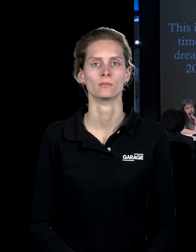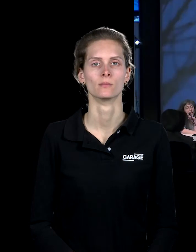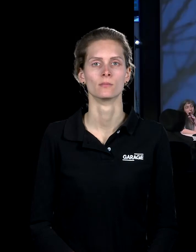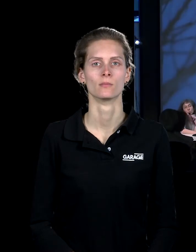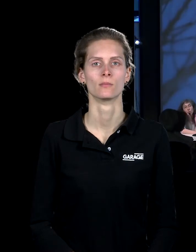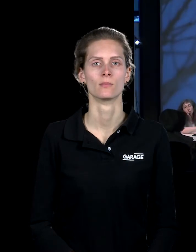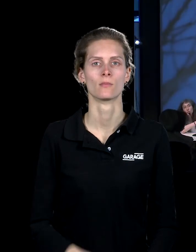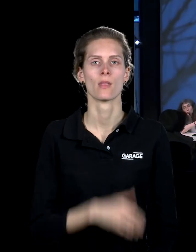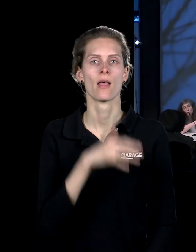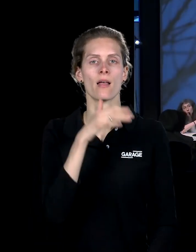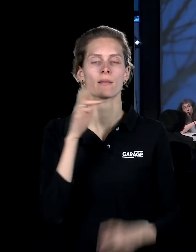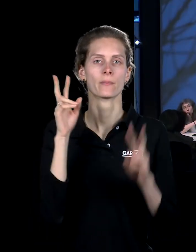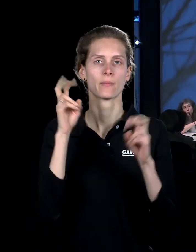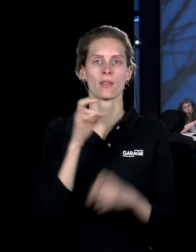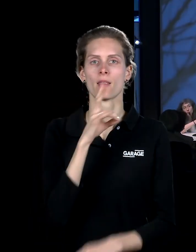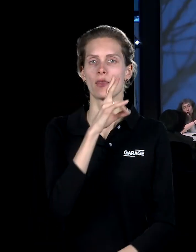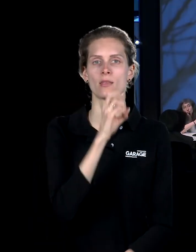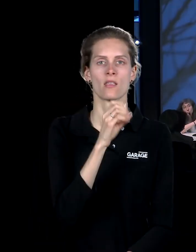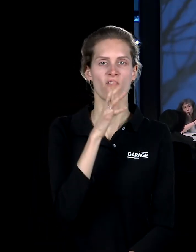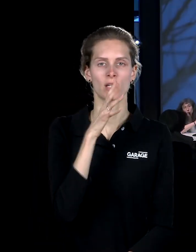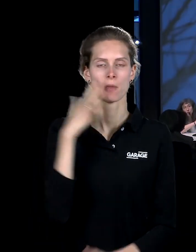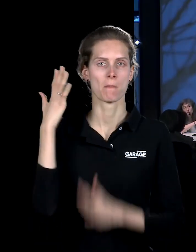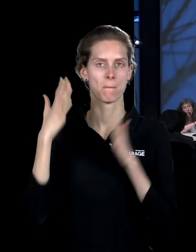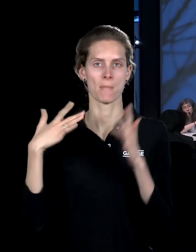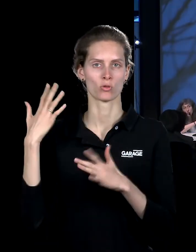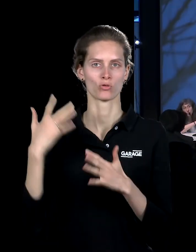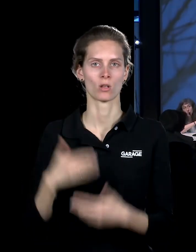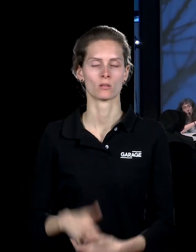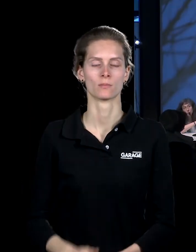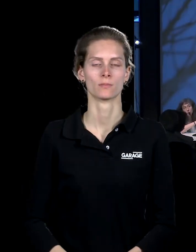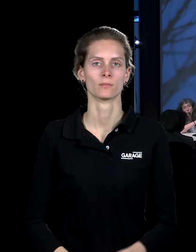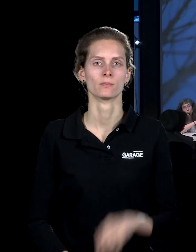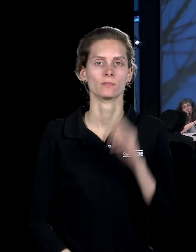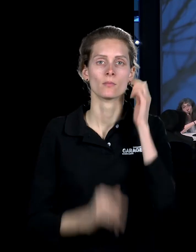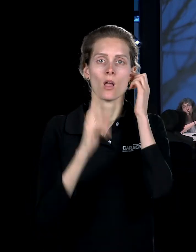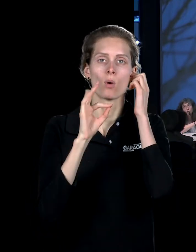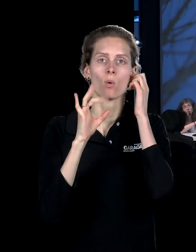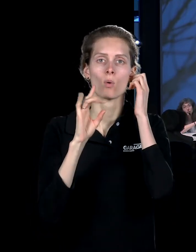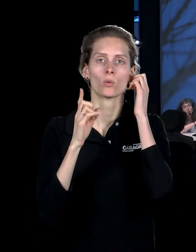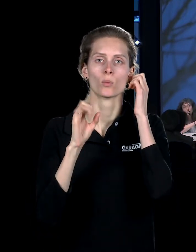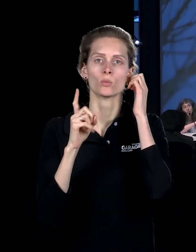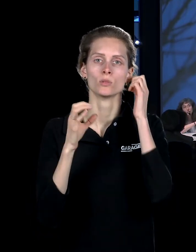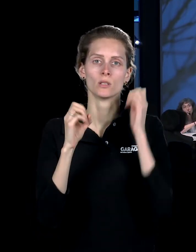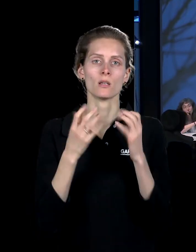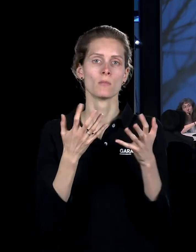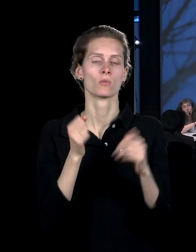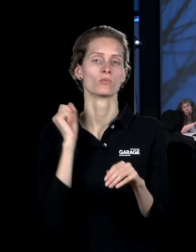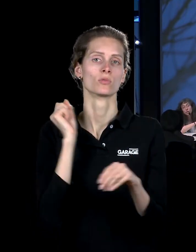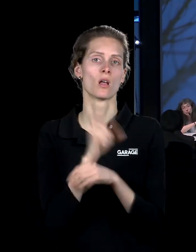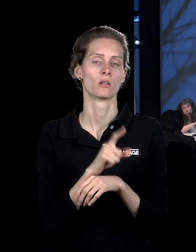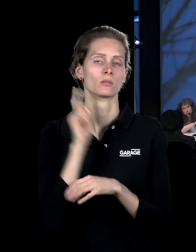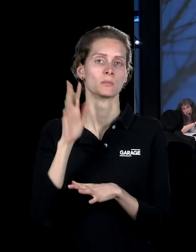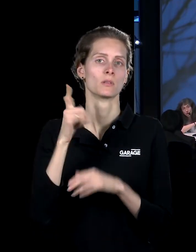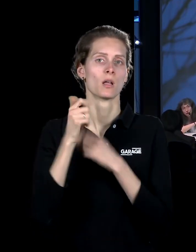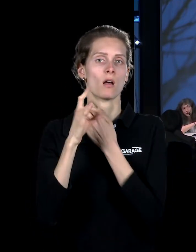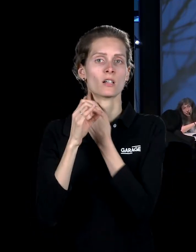Документальное исследование, собственно говоря, история про то, как Корбюзье получил заказ в Гарварде построить новое здание для факультета